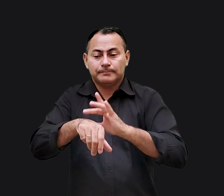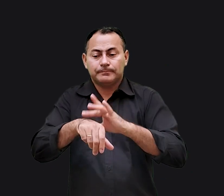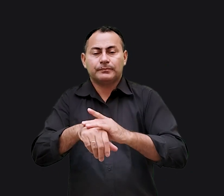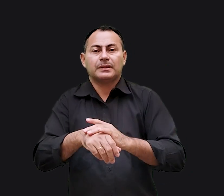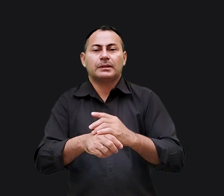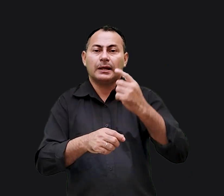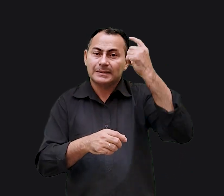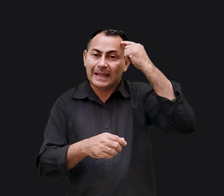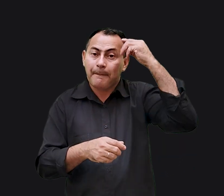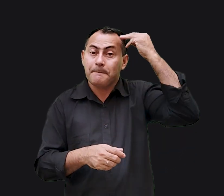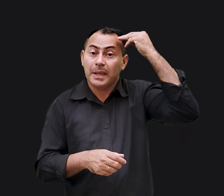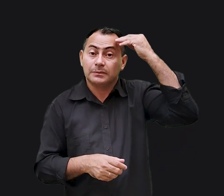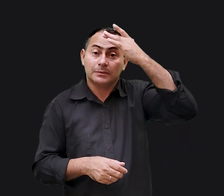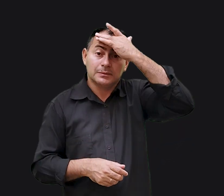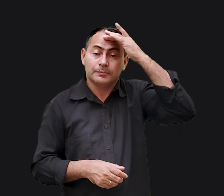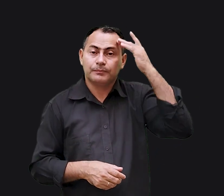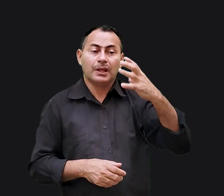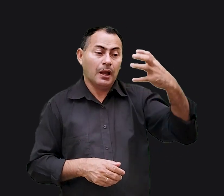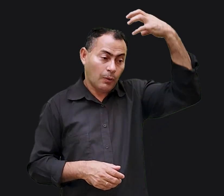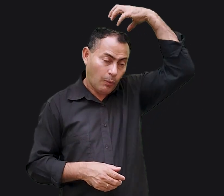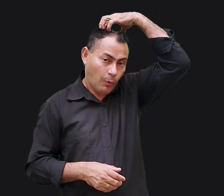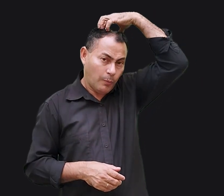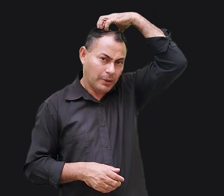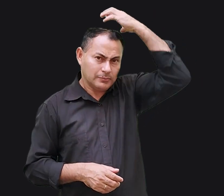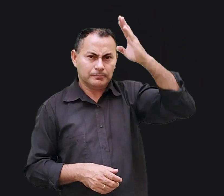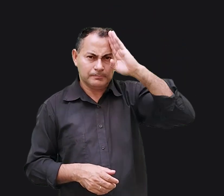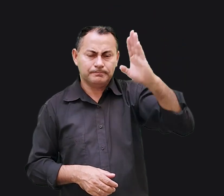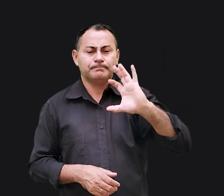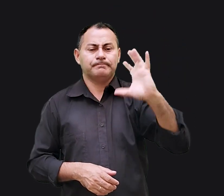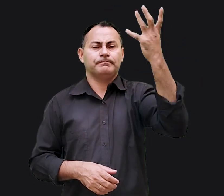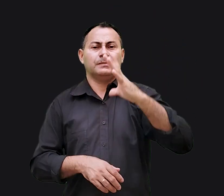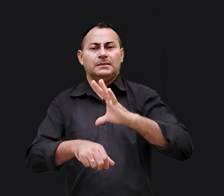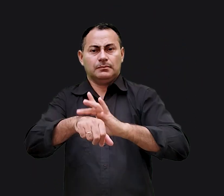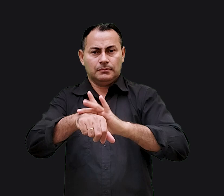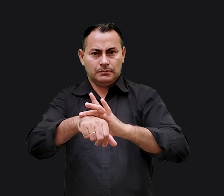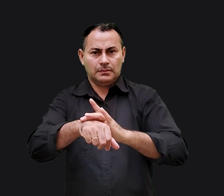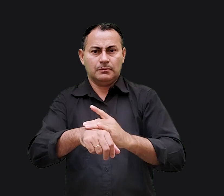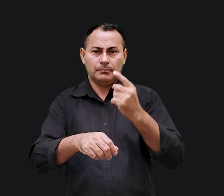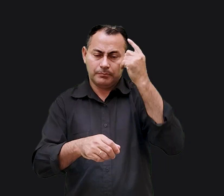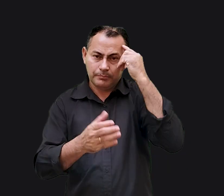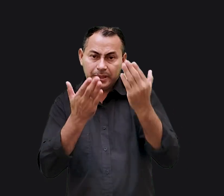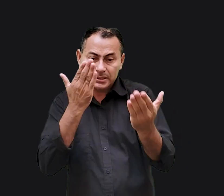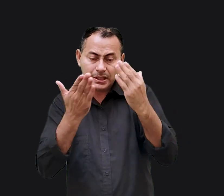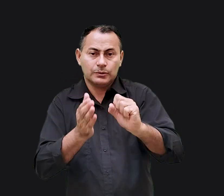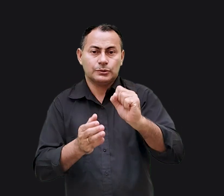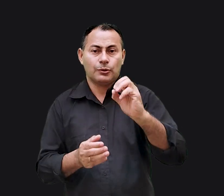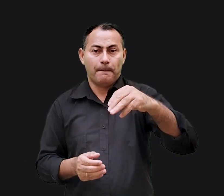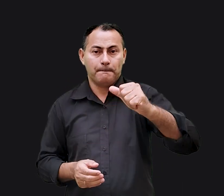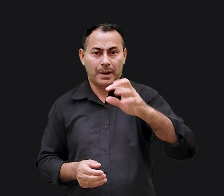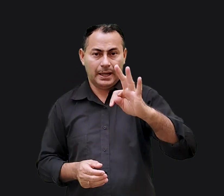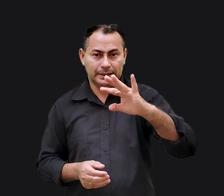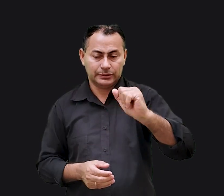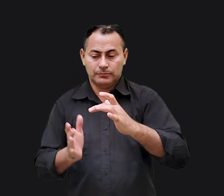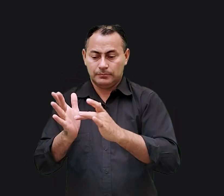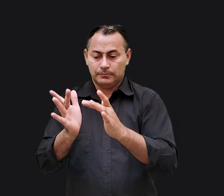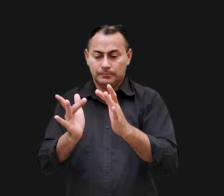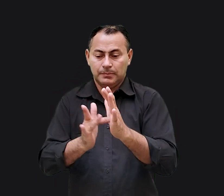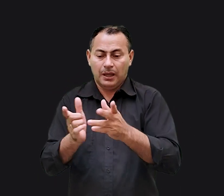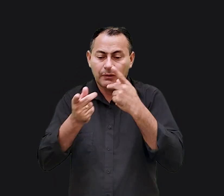fonte está na psique. A culpa é uma das principais causas das doenças psicosomáticas. Quando